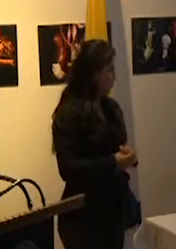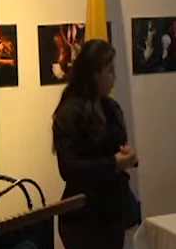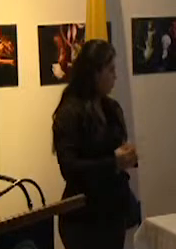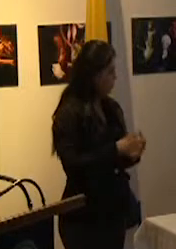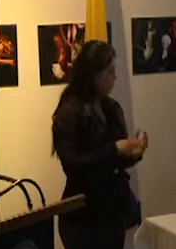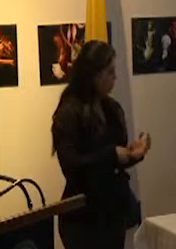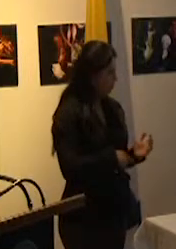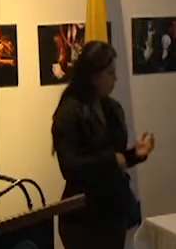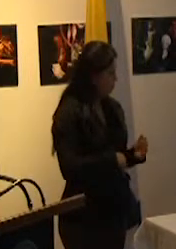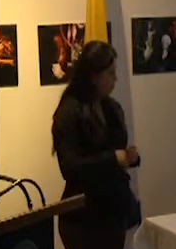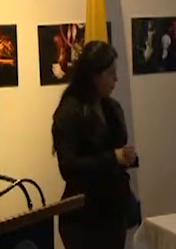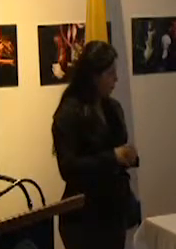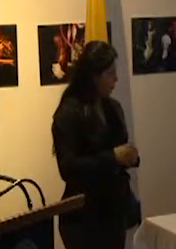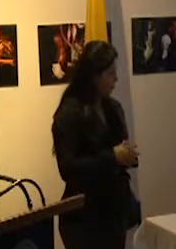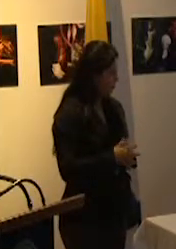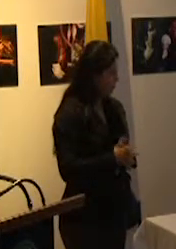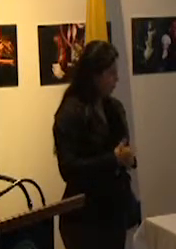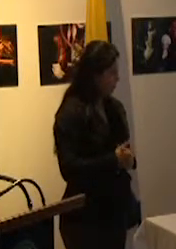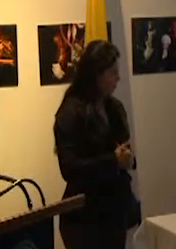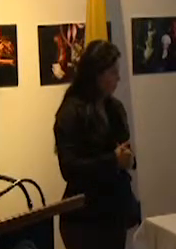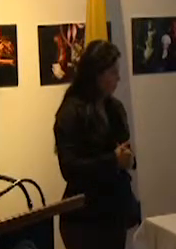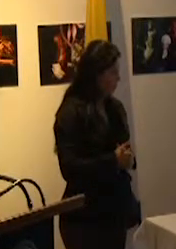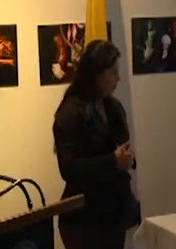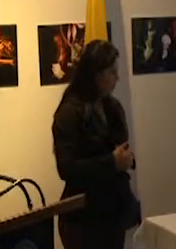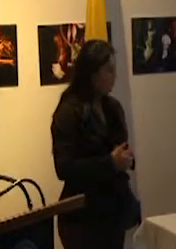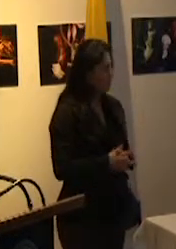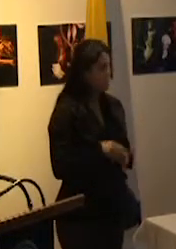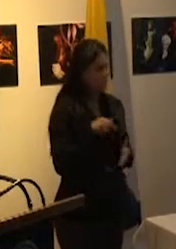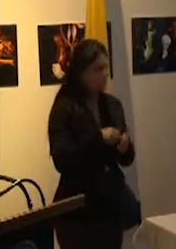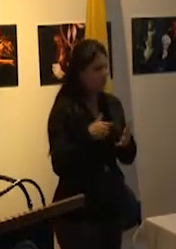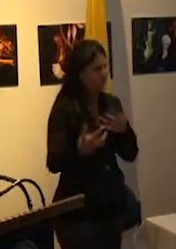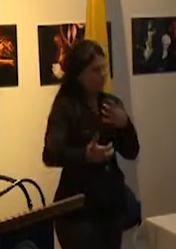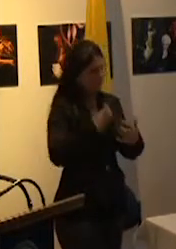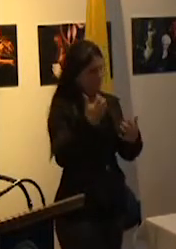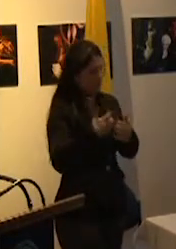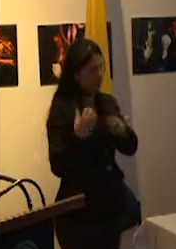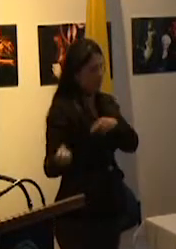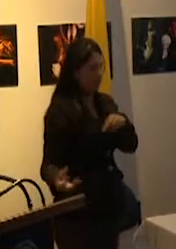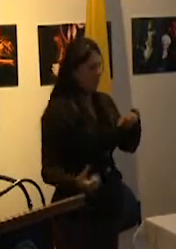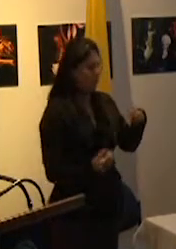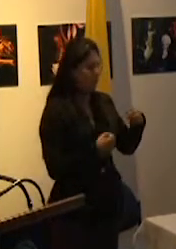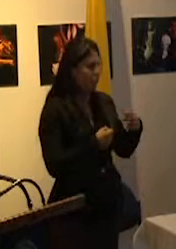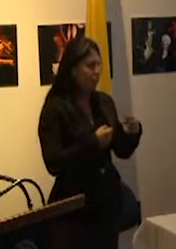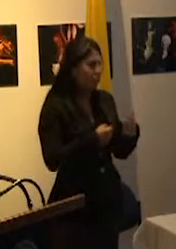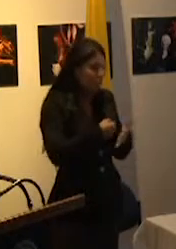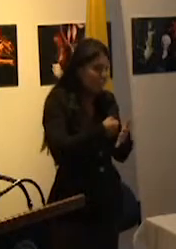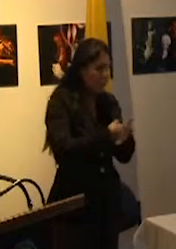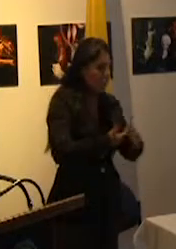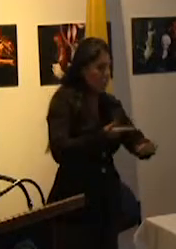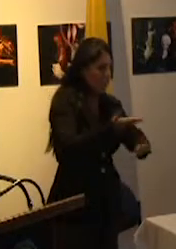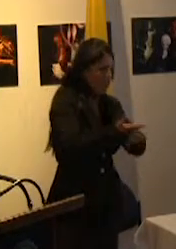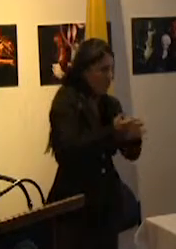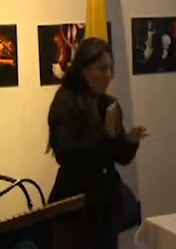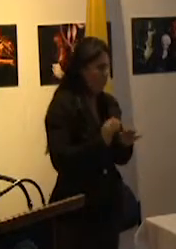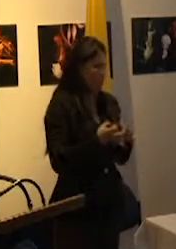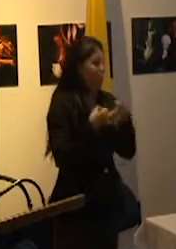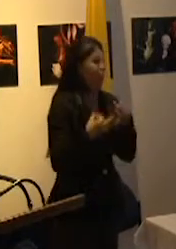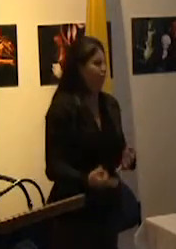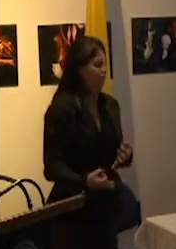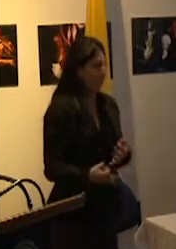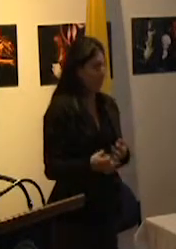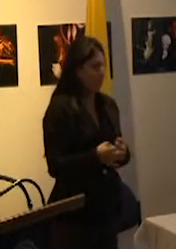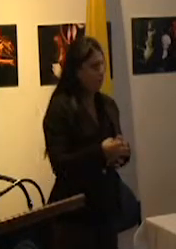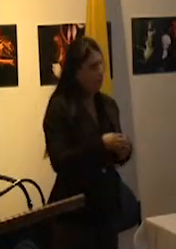o sea estos sistemas educativos van a tratar de proponer o afianzar